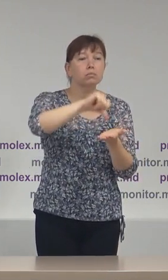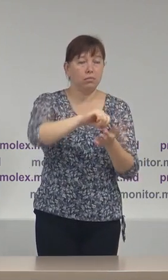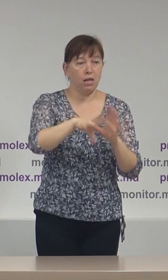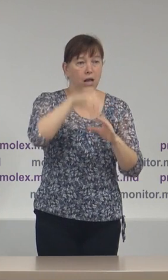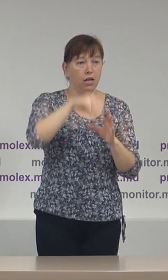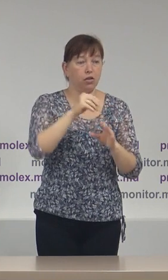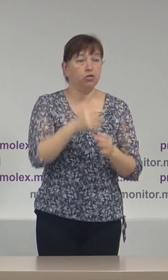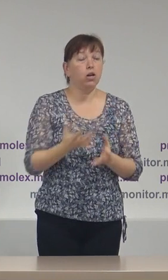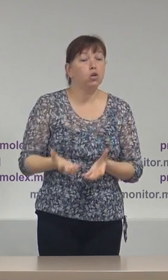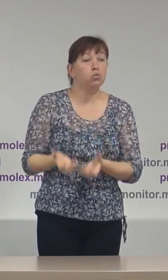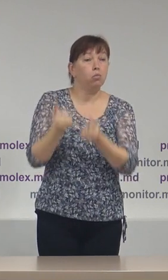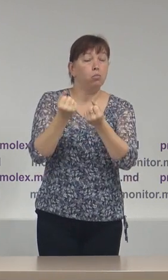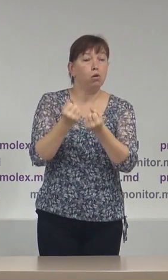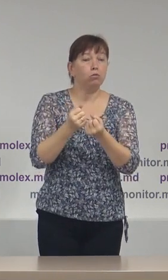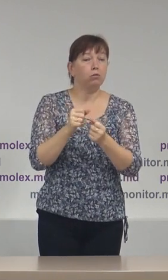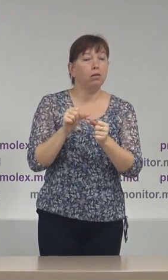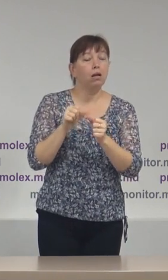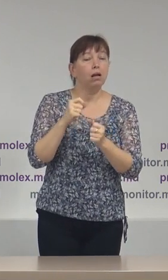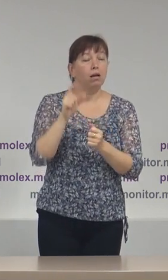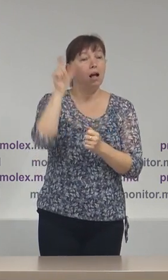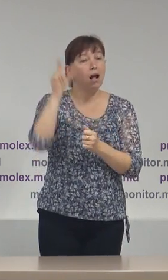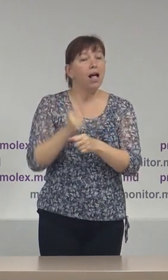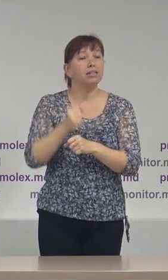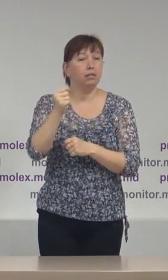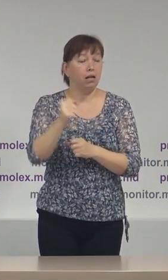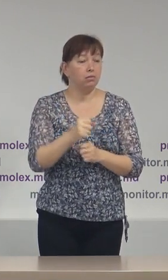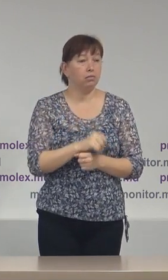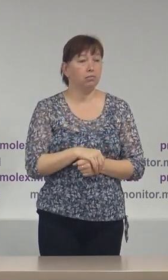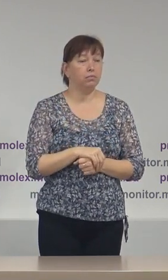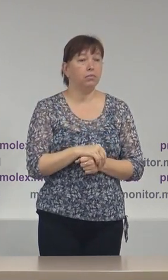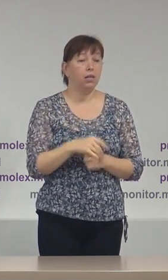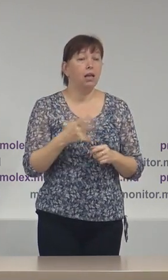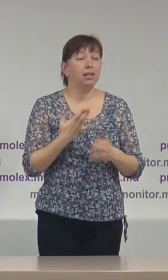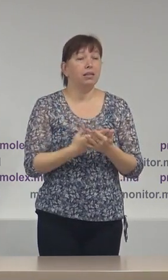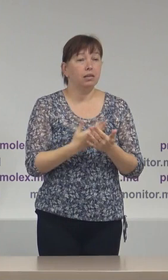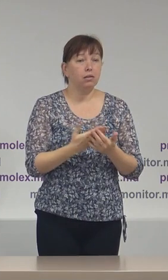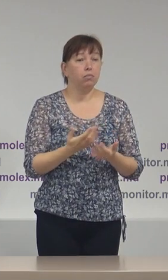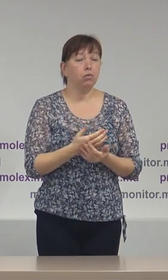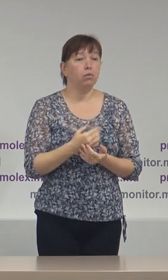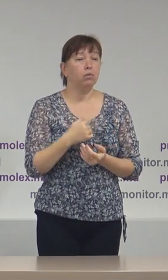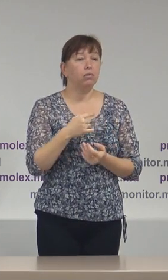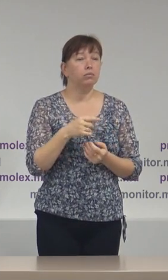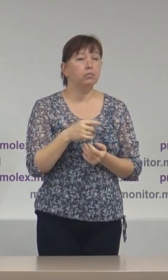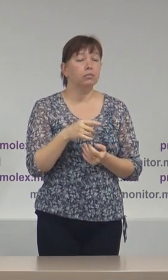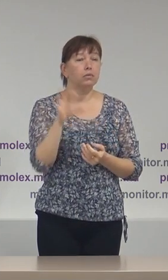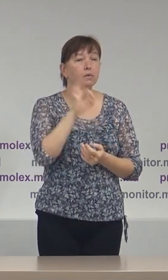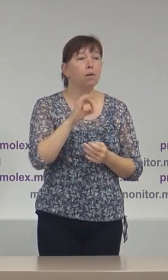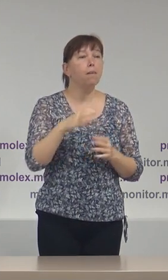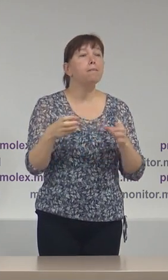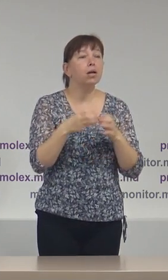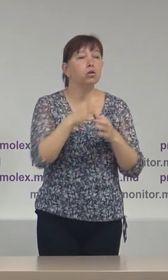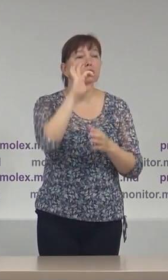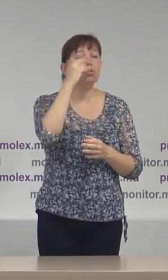suportul unor candidați în alege. În cazul de față este vorba, în special, de Partidul